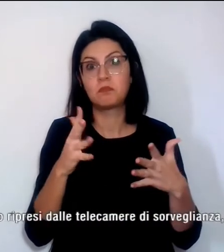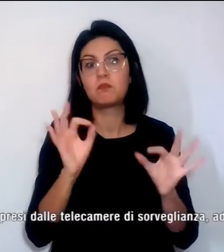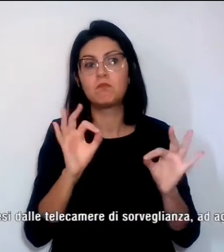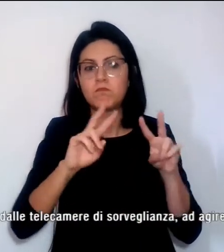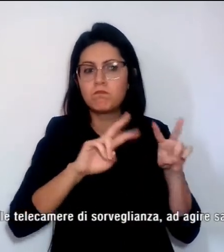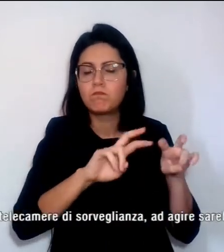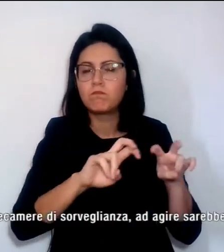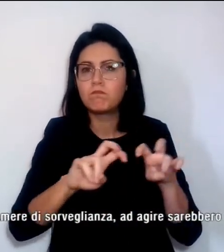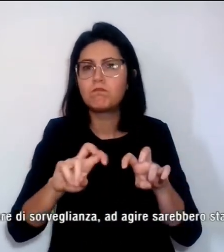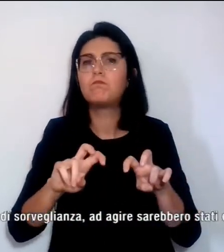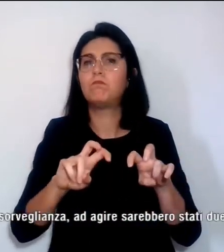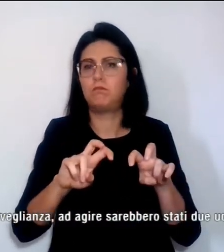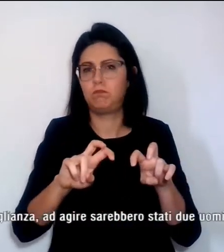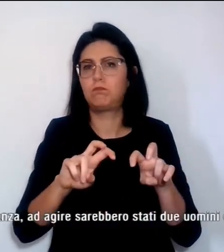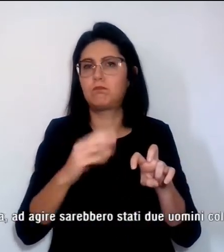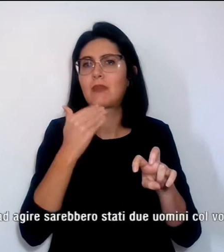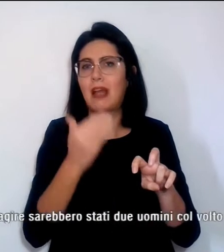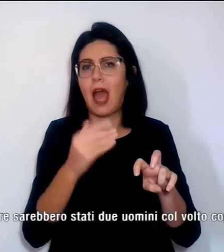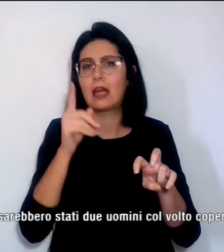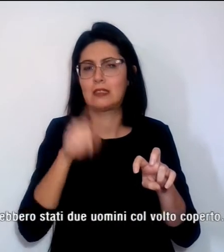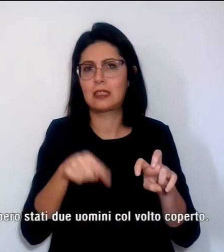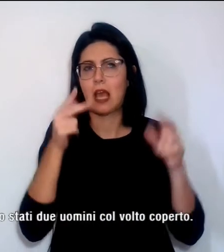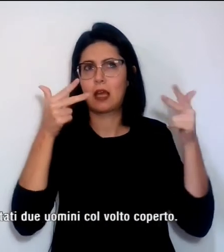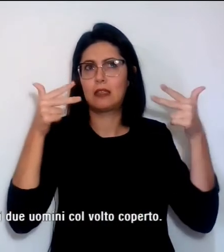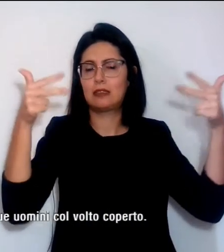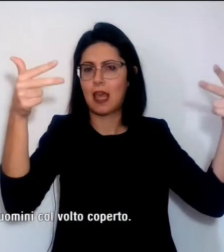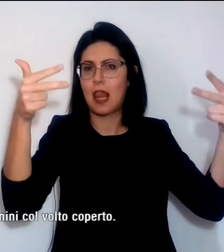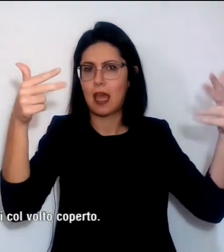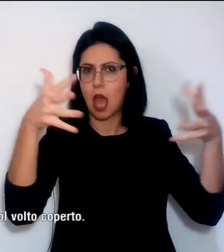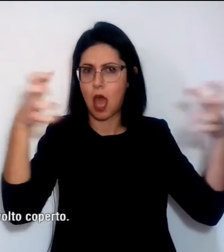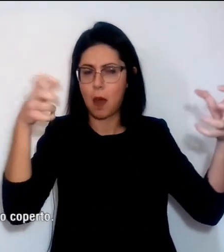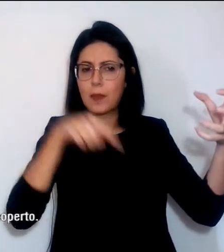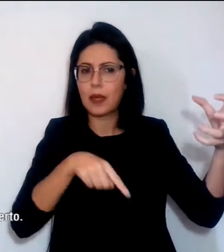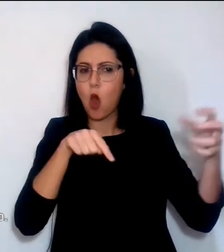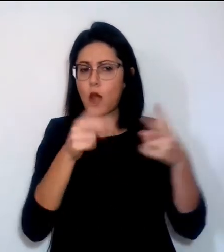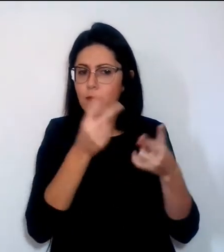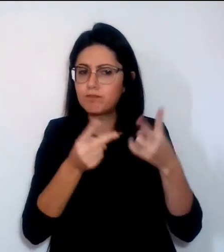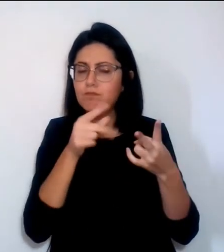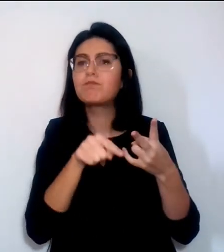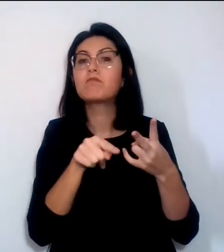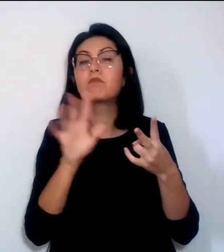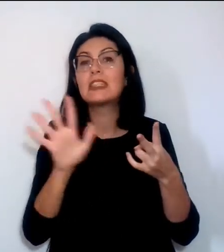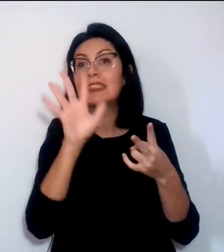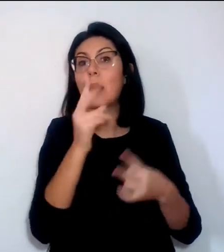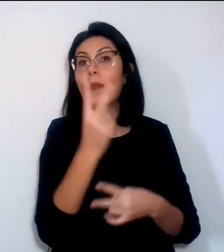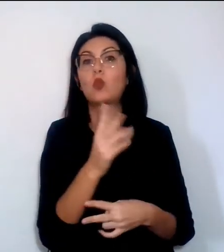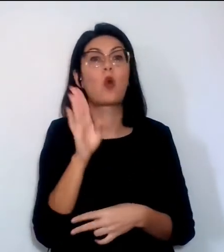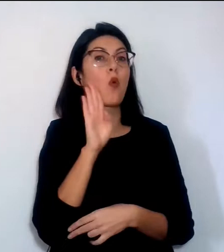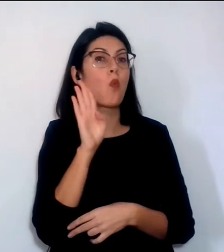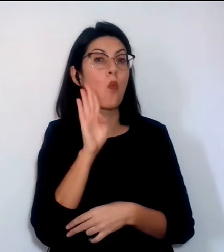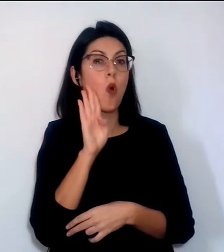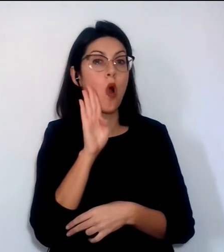effettuati attraverso i video ripresi dalle telecamere di sorveglianza ad agire due uomini con il